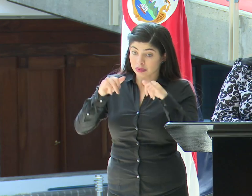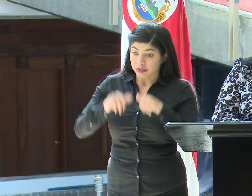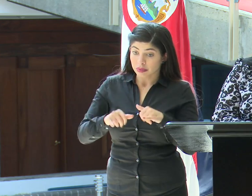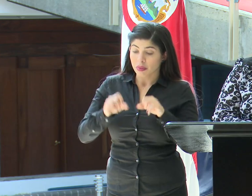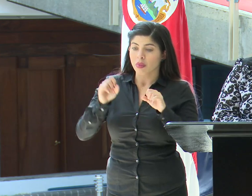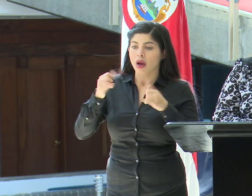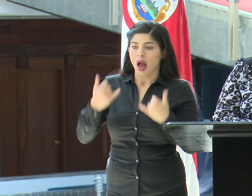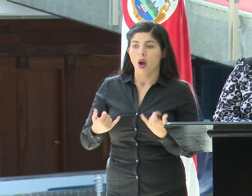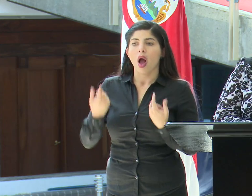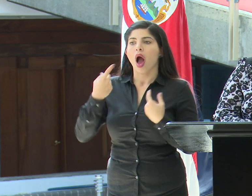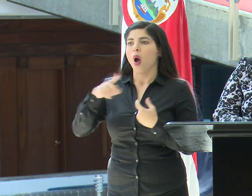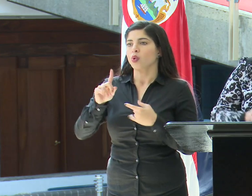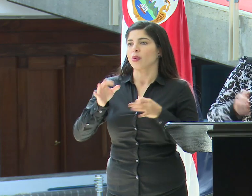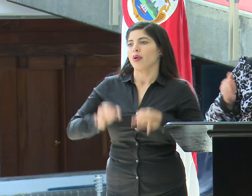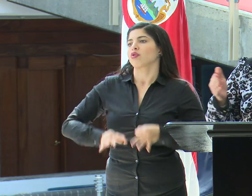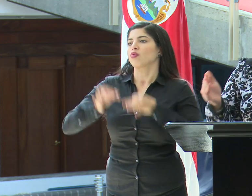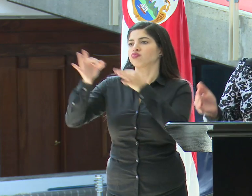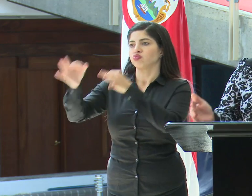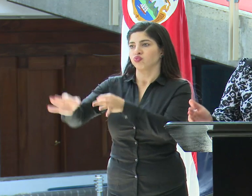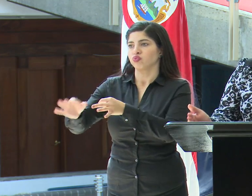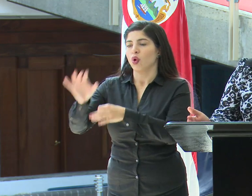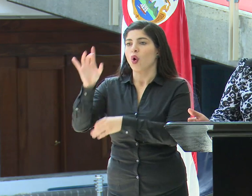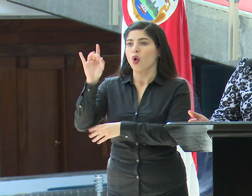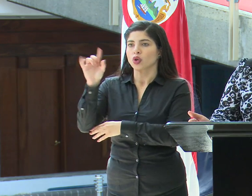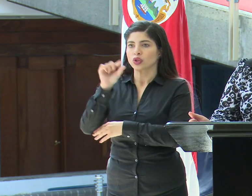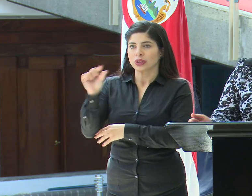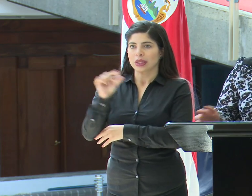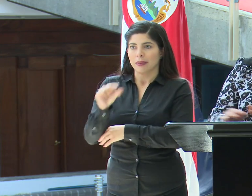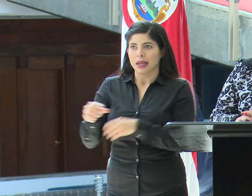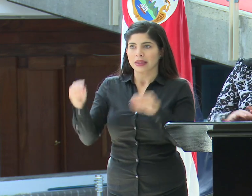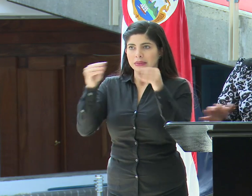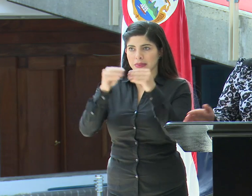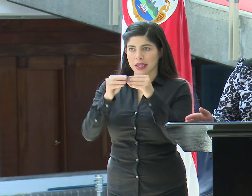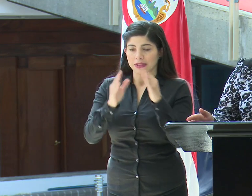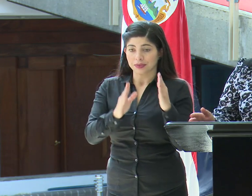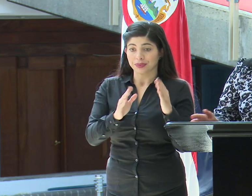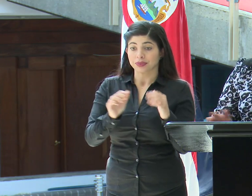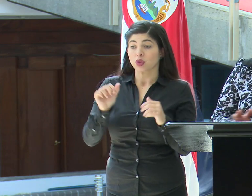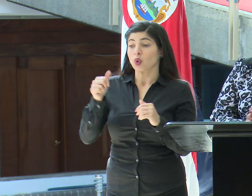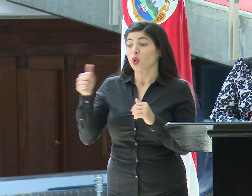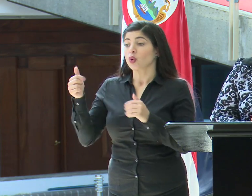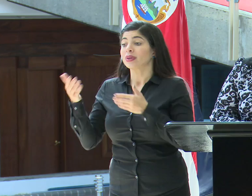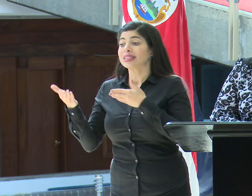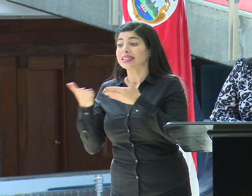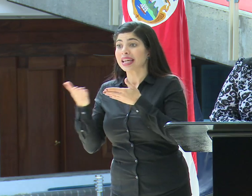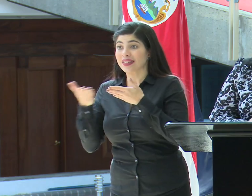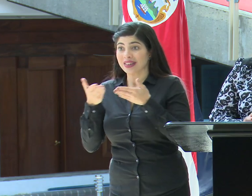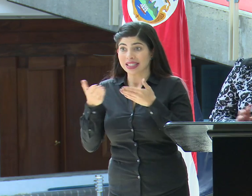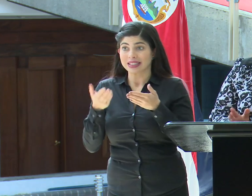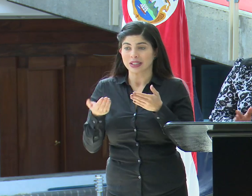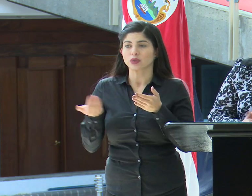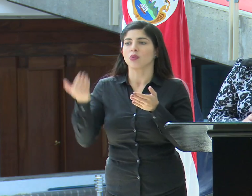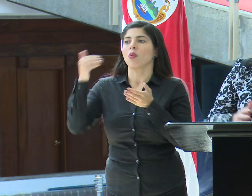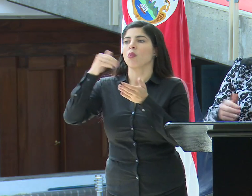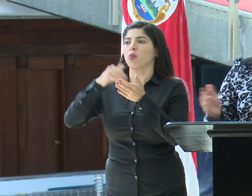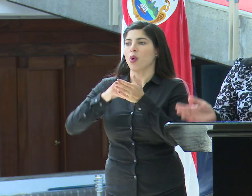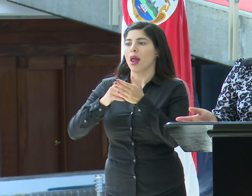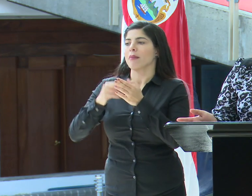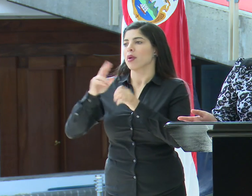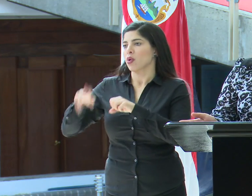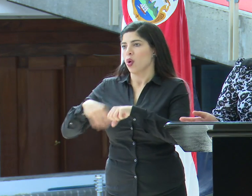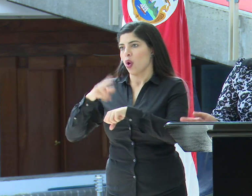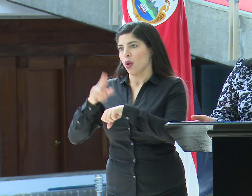prorrogado de forma automática por ocho semanas. Luego, el resto de servicios se van a retomar de forma regular